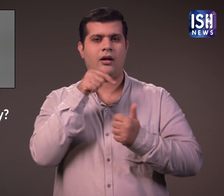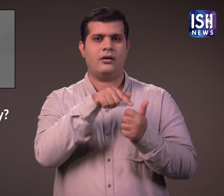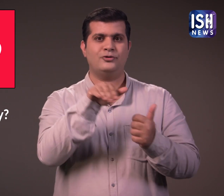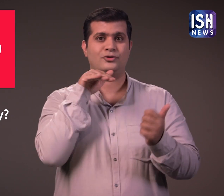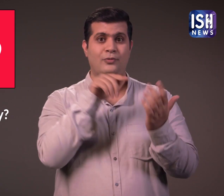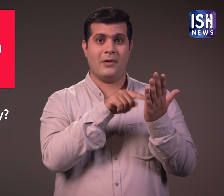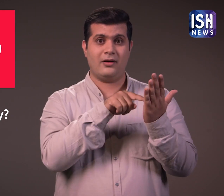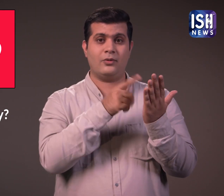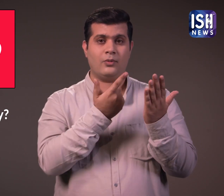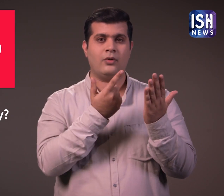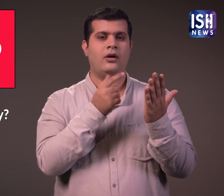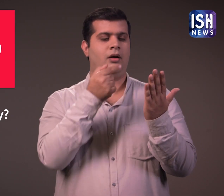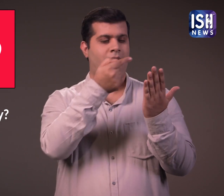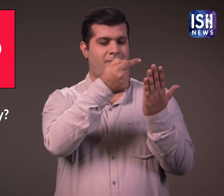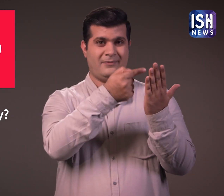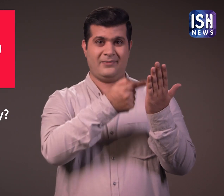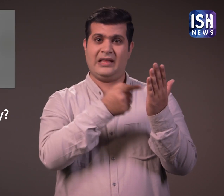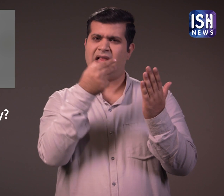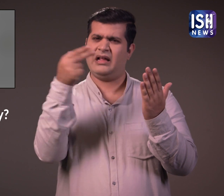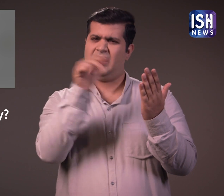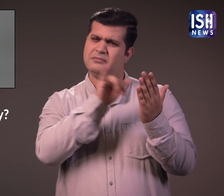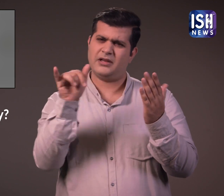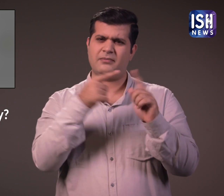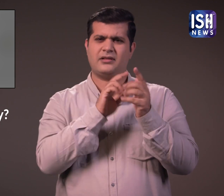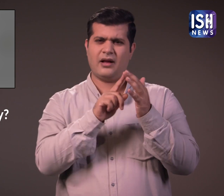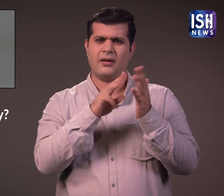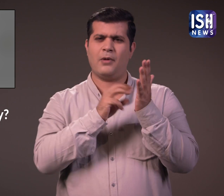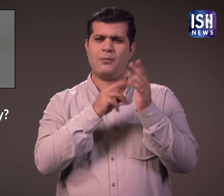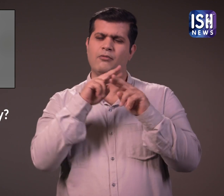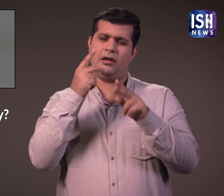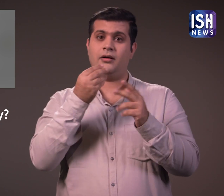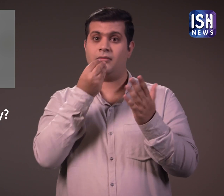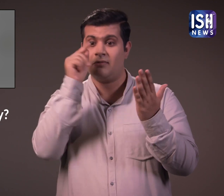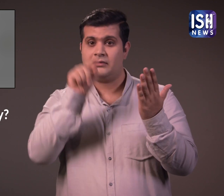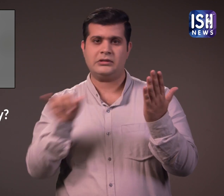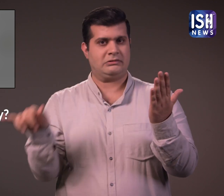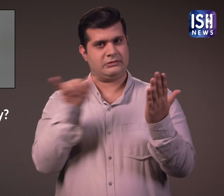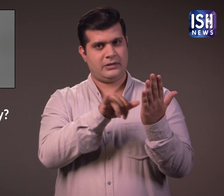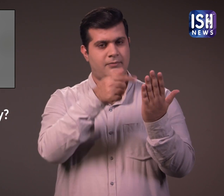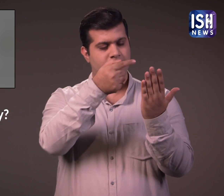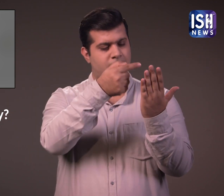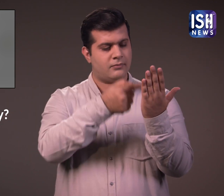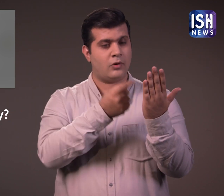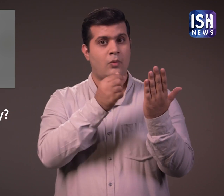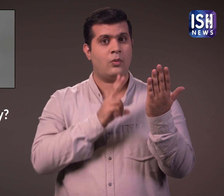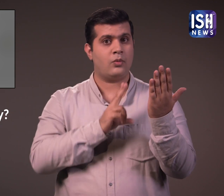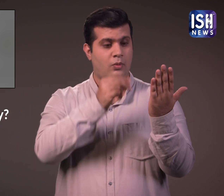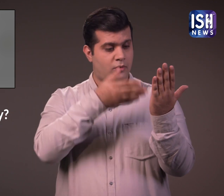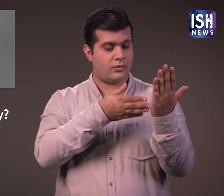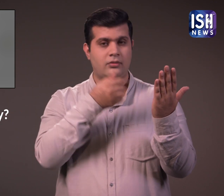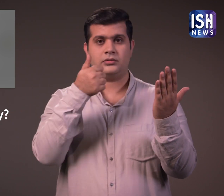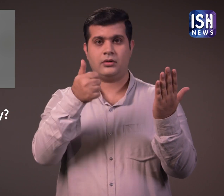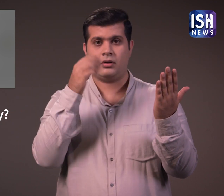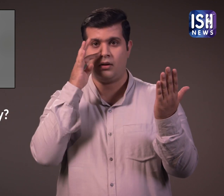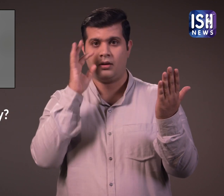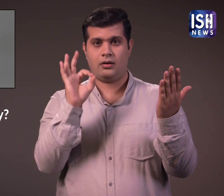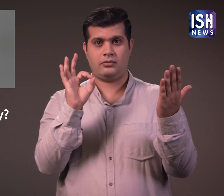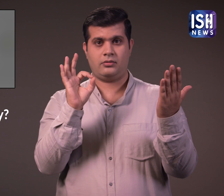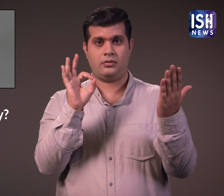टेस्ट के लिए उन्होंने Zomato App पर उसी ही restaurant से समान खाने की चीजों की तुलना की। 75 रुपे का discount